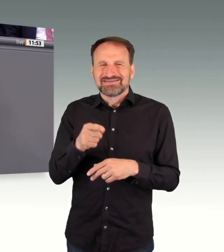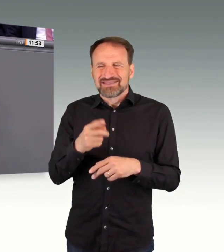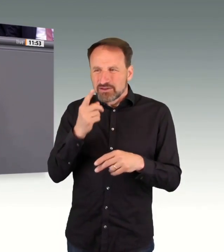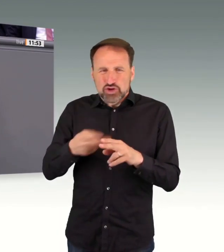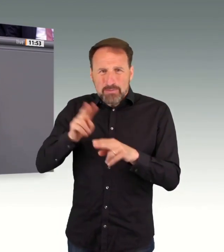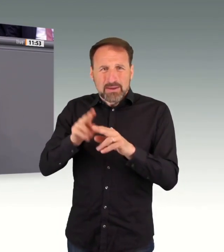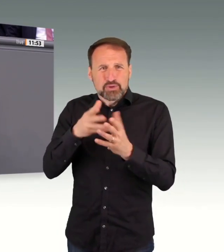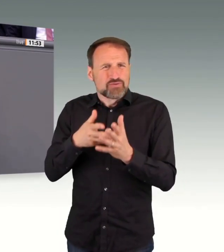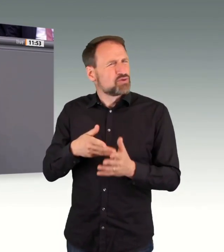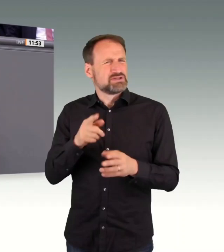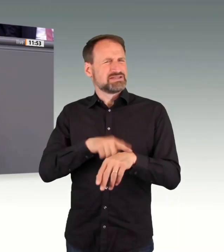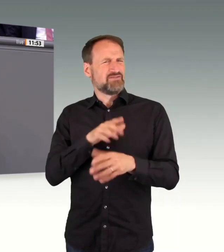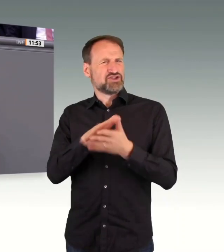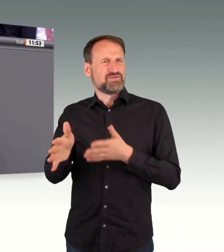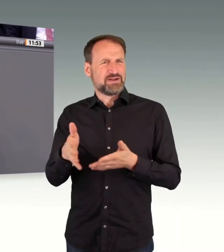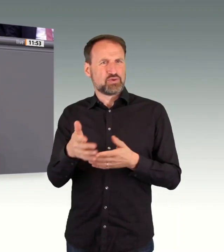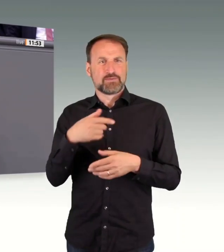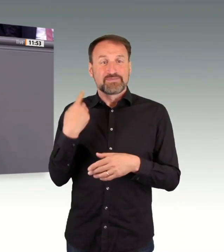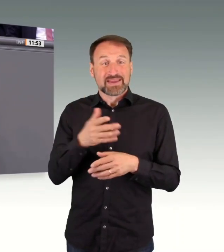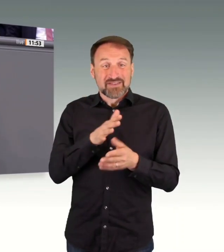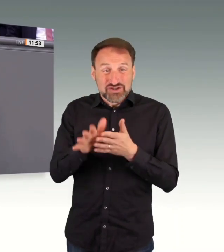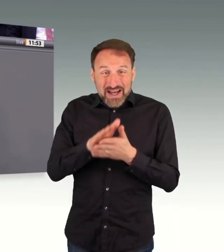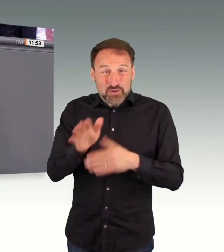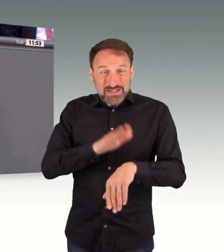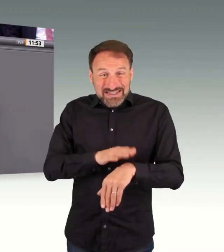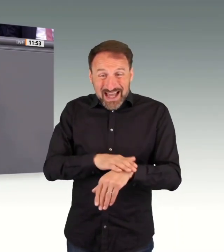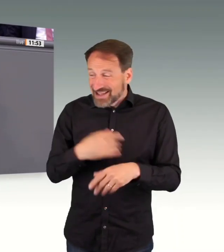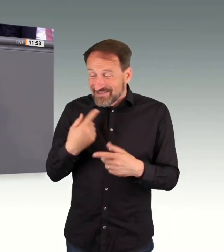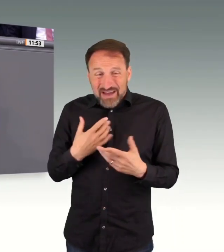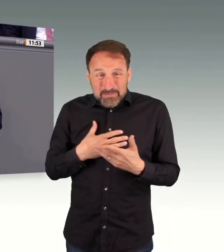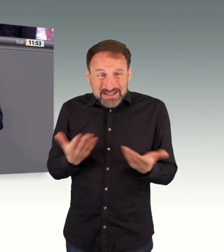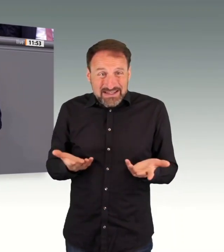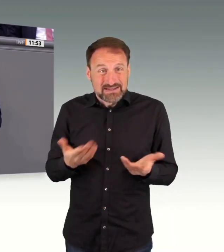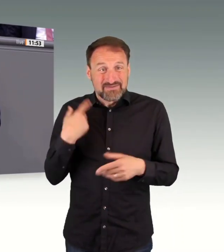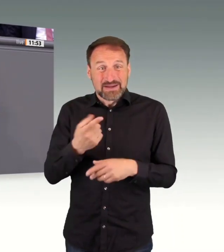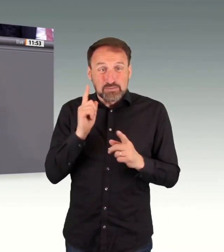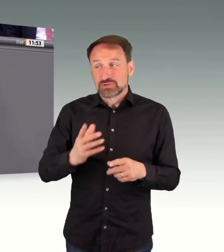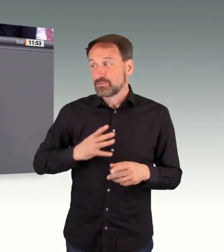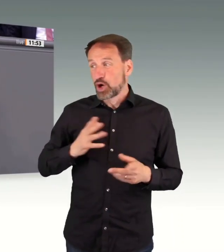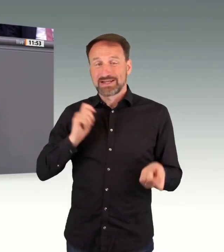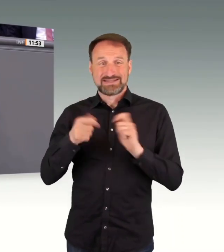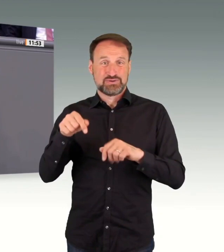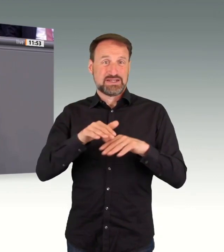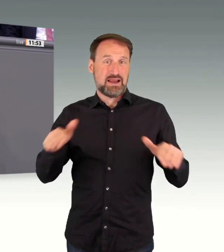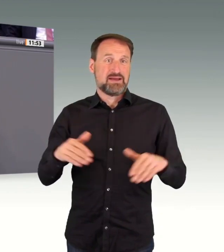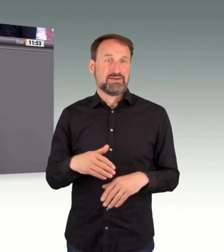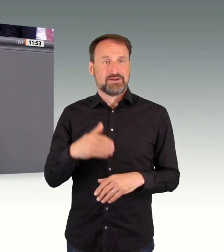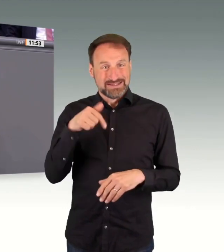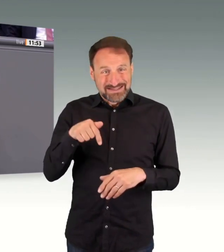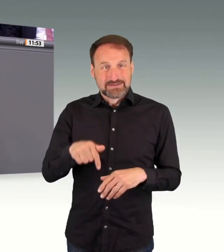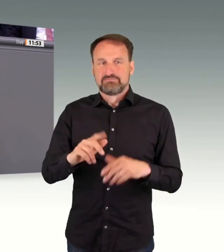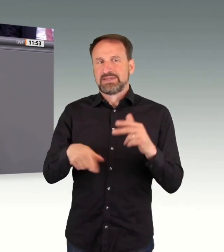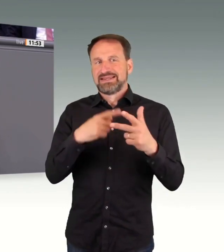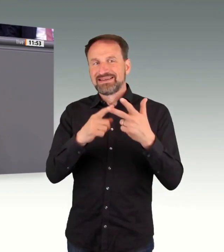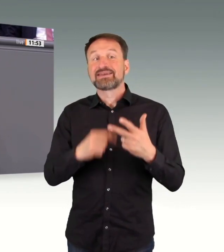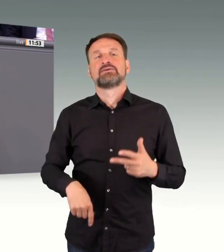Verfahren und in der Konsequenz damit um den Ausbau der erneuerbaren Energien, um den Schienenausbau und die Modernisierung unseres Landes geht. Und genau